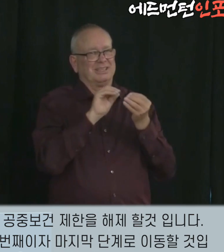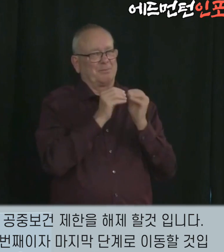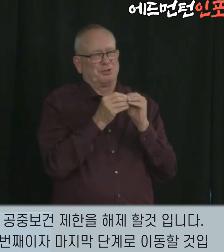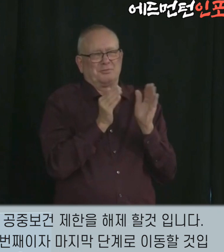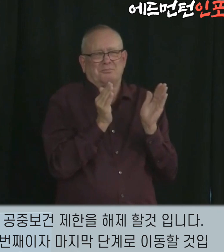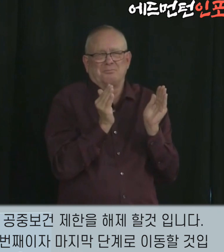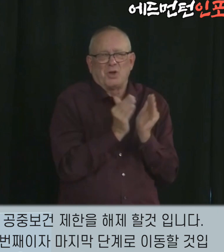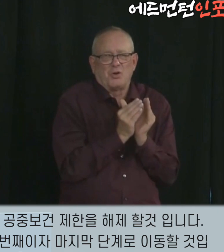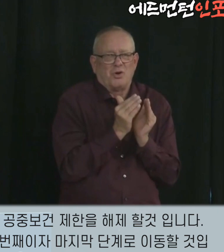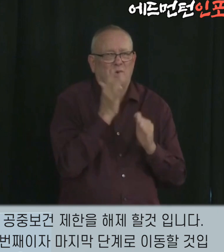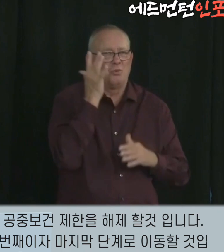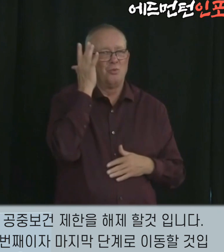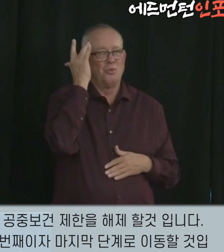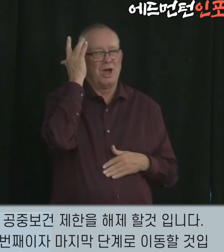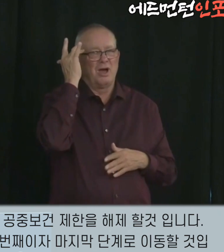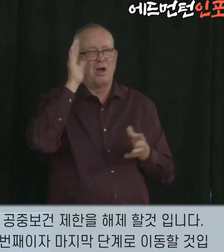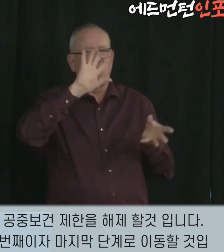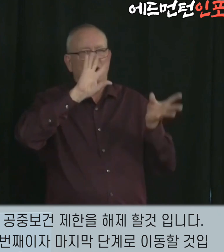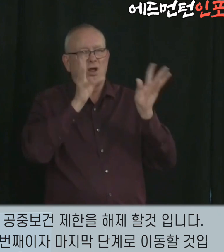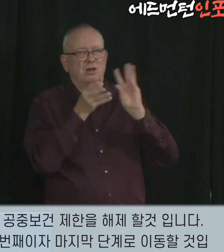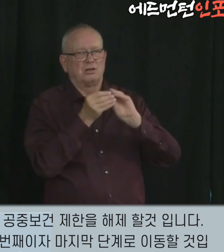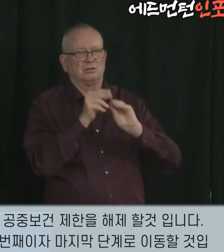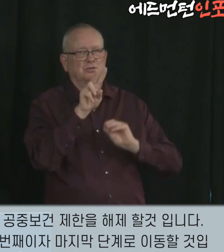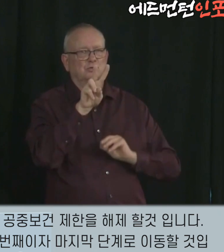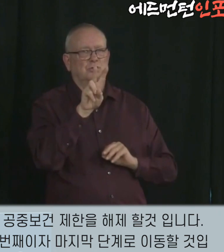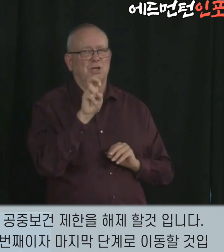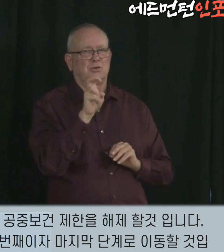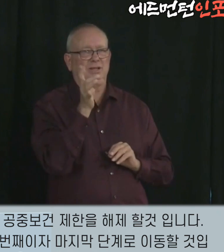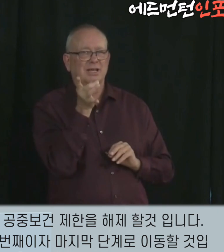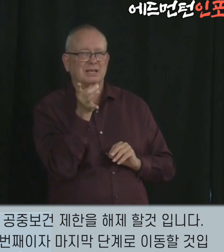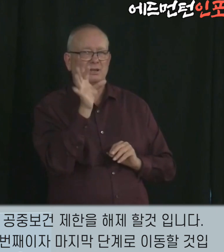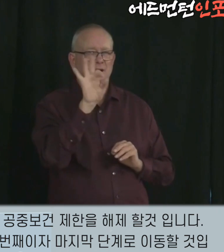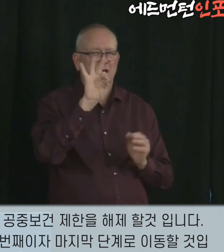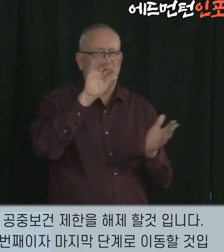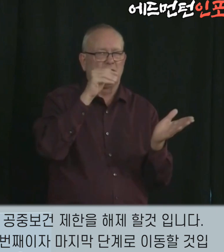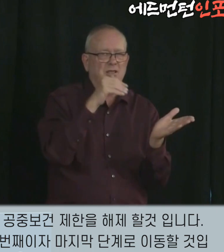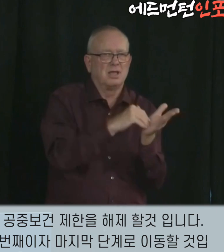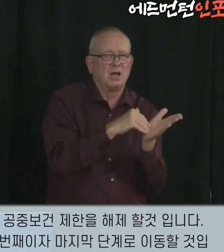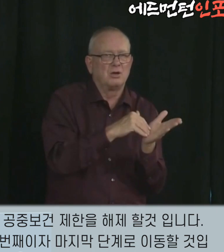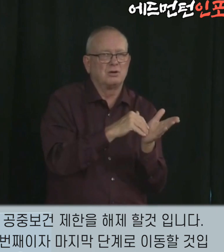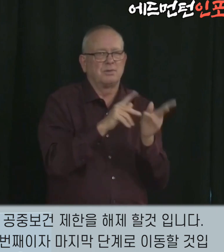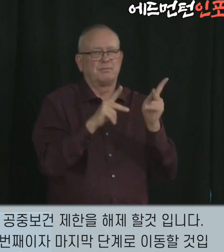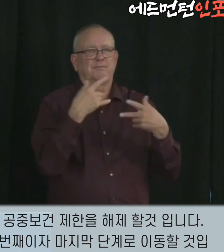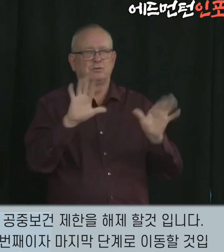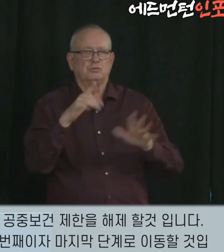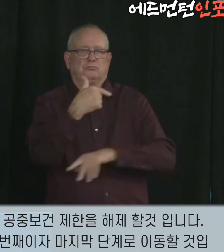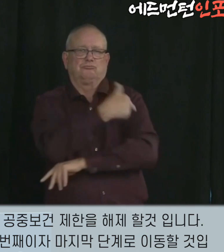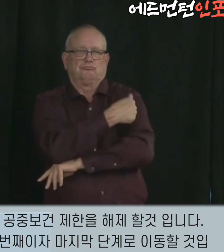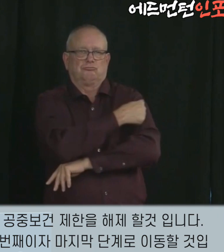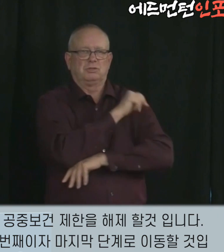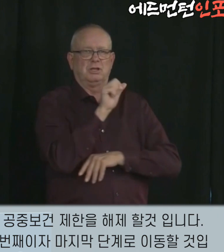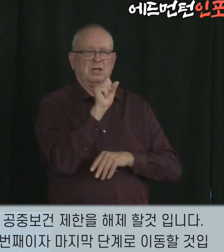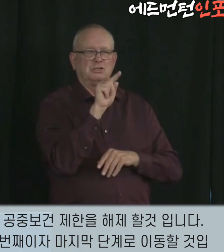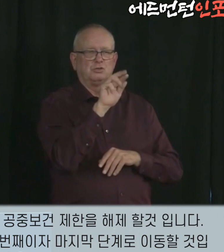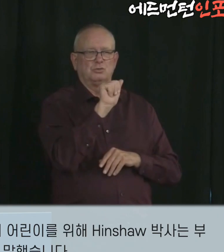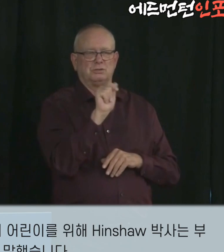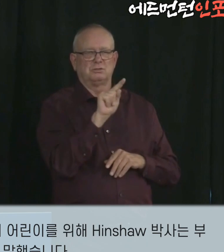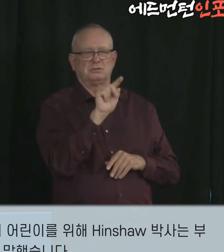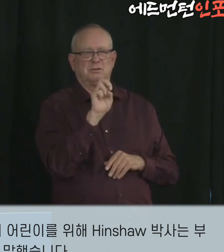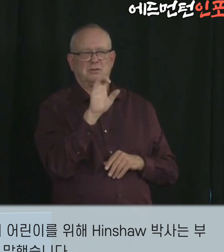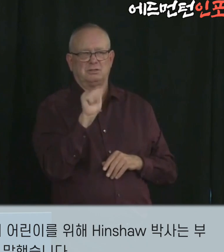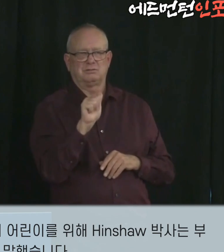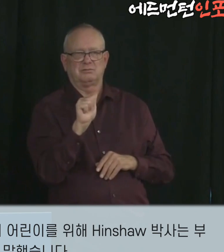제한을 해제할 것입니다. 엘버타는 캐나다 데이의 여름 재개장 계획의 세 번째이자 마지막 단계로 이동할 것입니다.